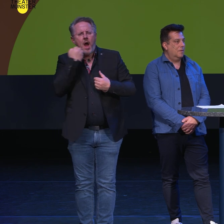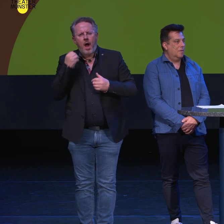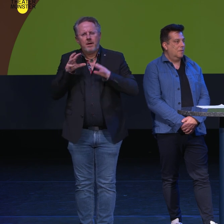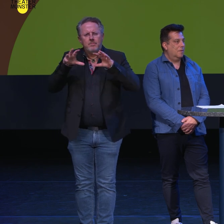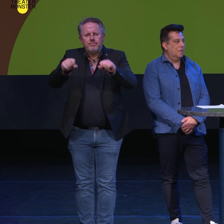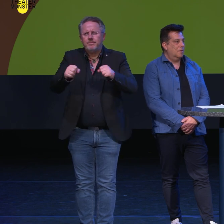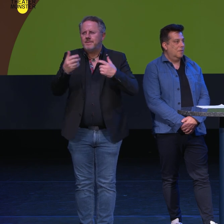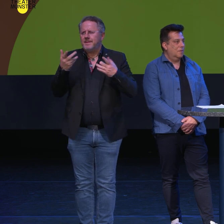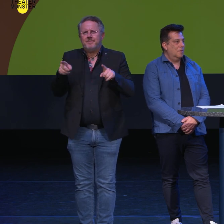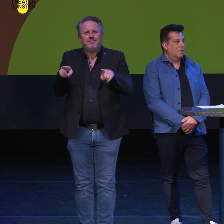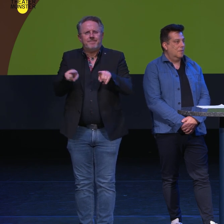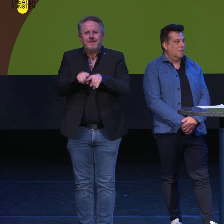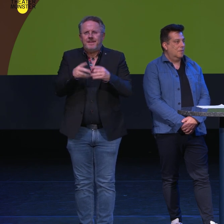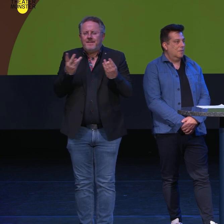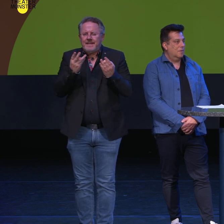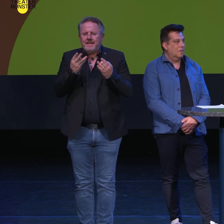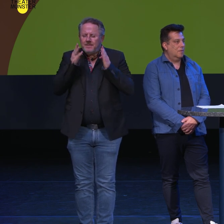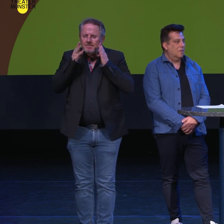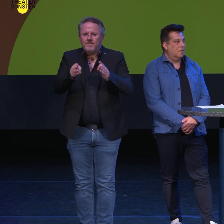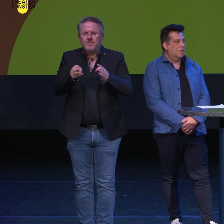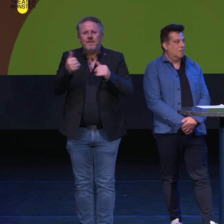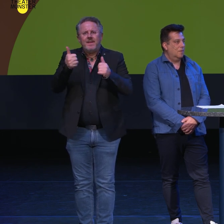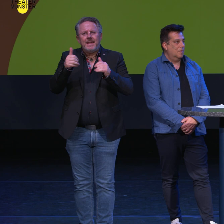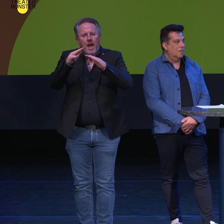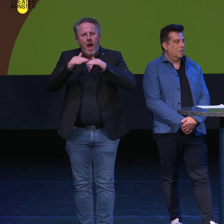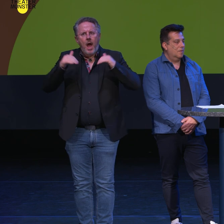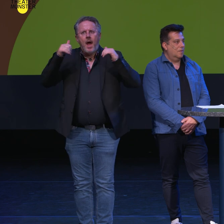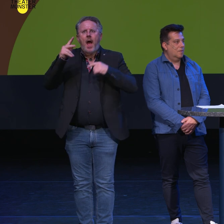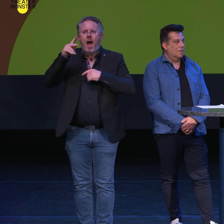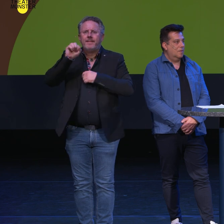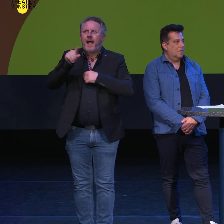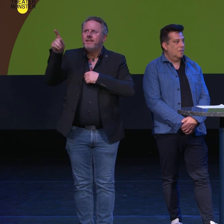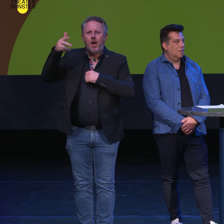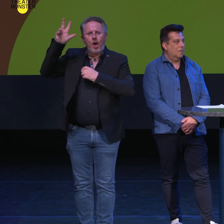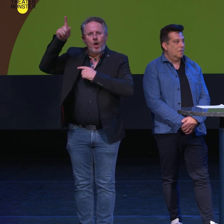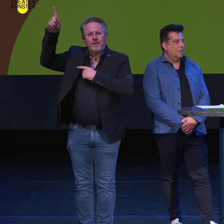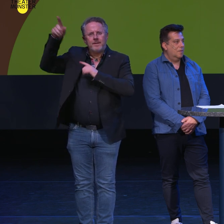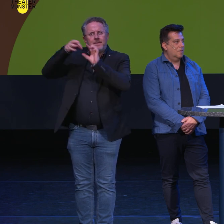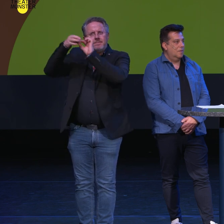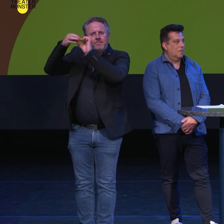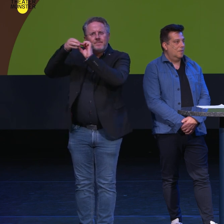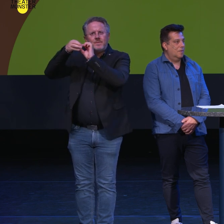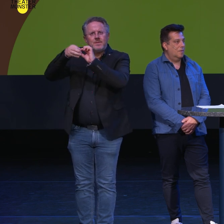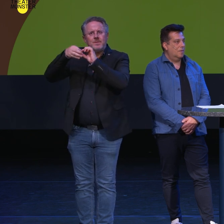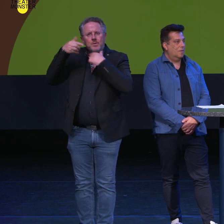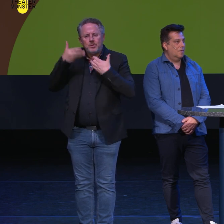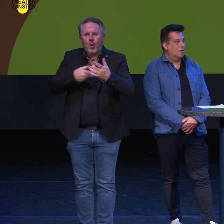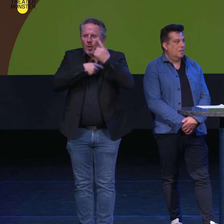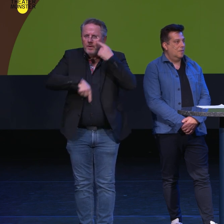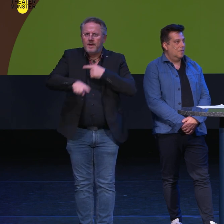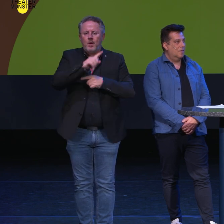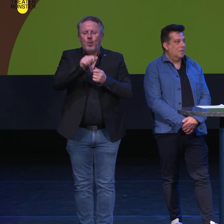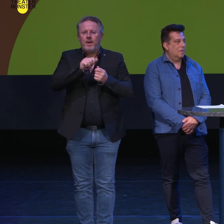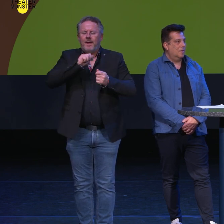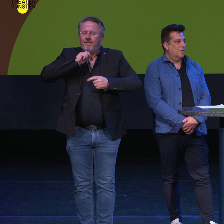Sie konfrontieren aber die Athener, eine Göttin in dem letzten Stück. Und dadurch ist eine Verwandlung verursacht.